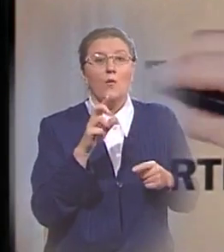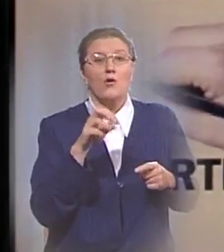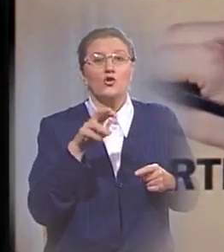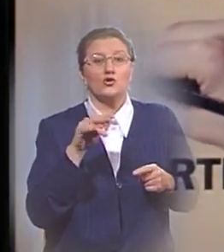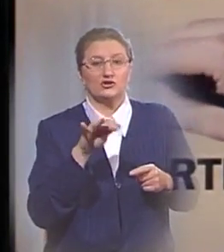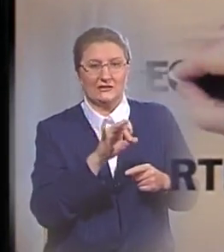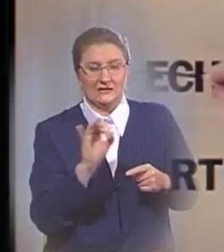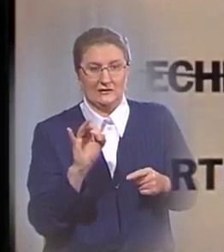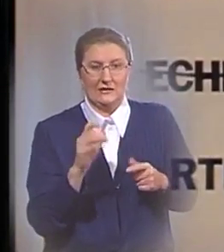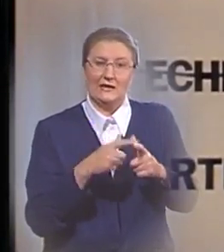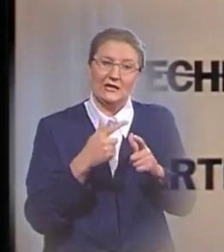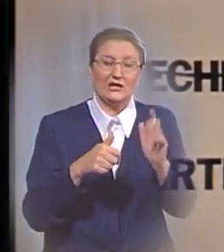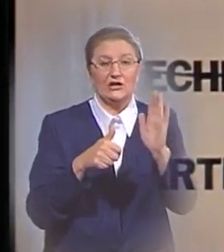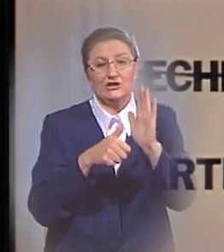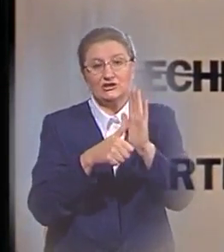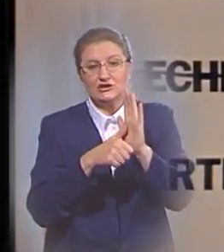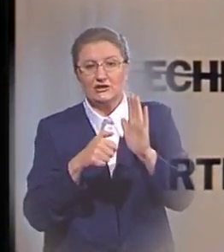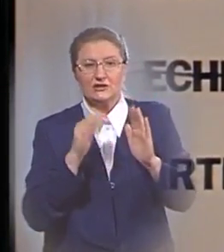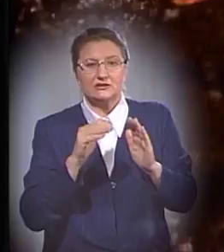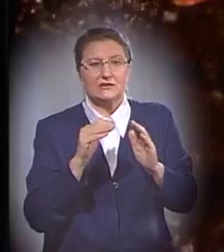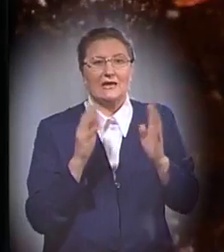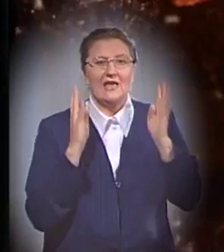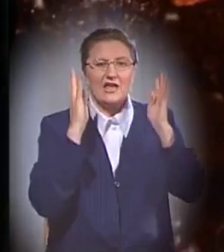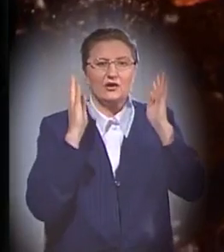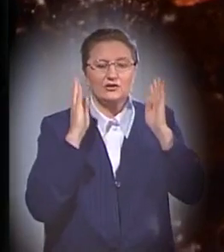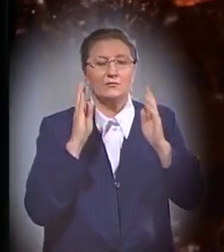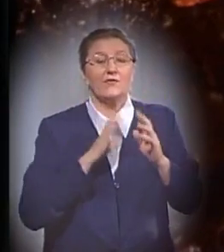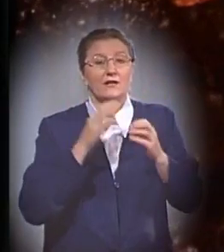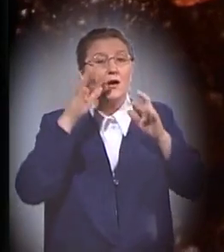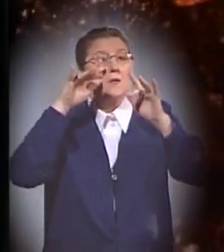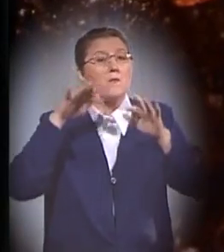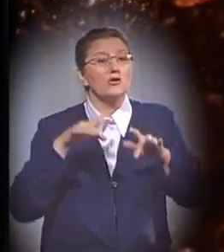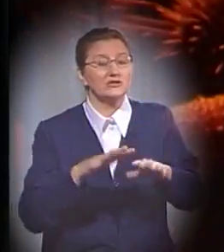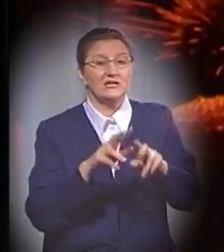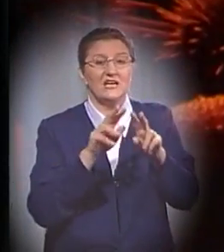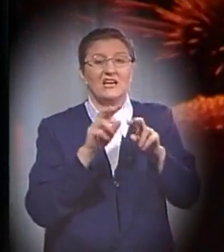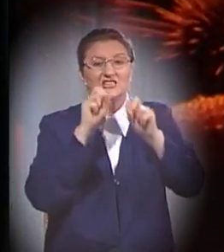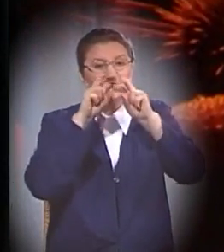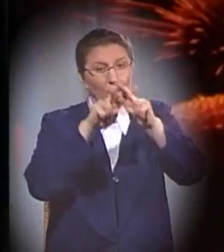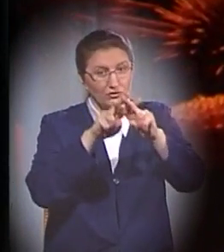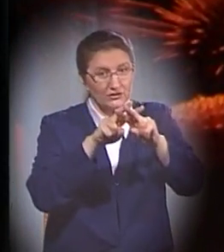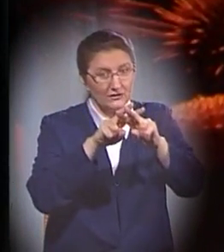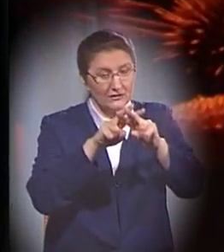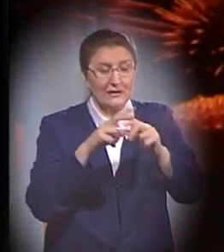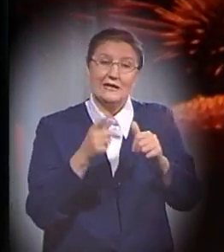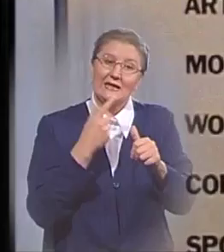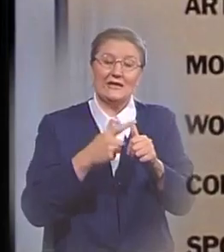или 600 иглокожих, включая морских звезд и морских ежей, или 107 тысячах